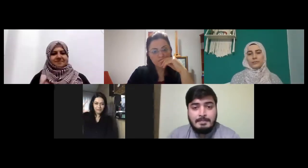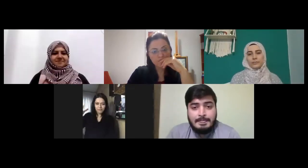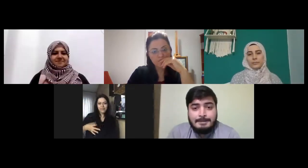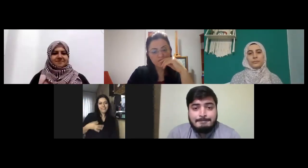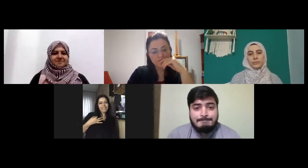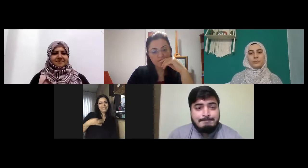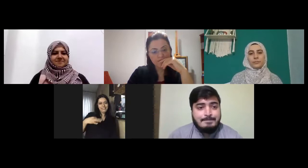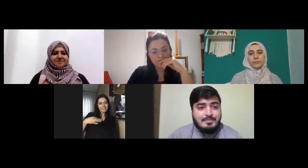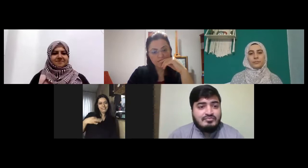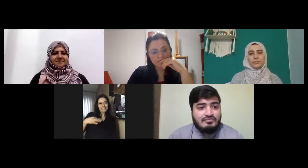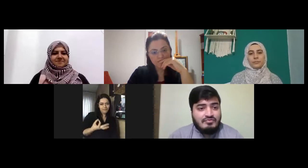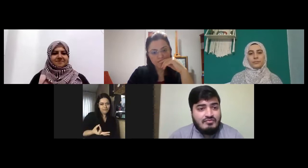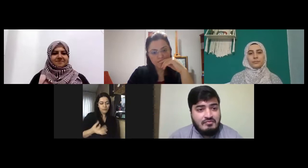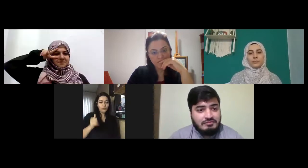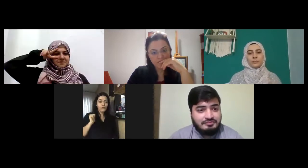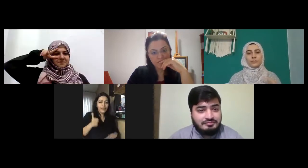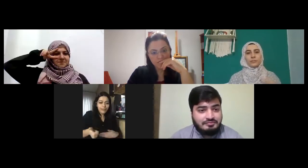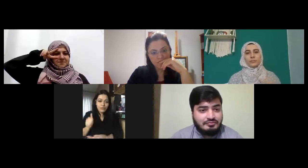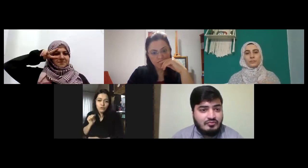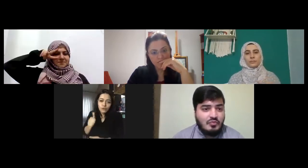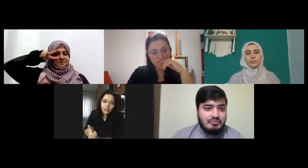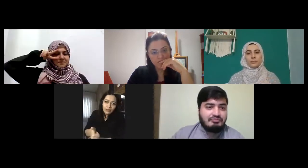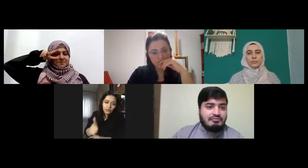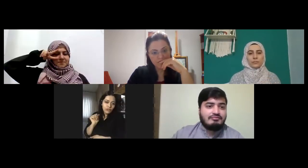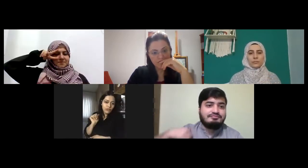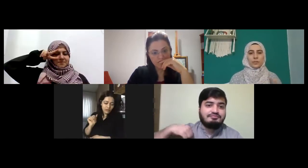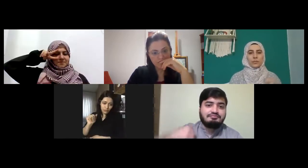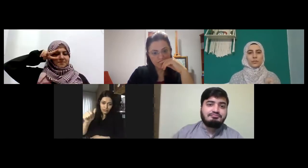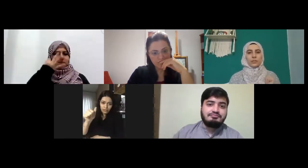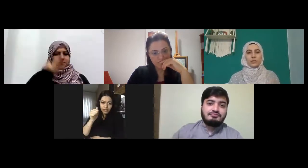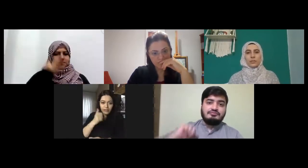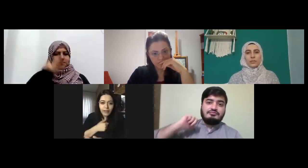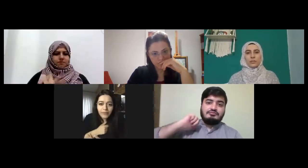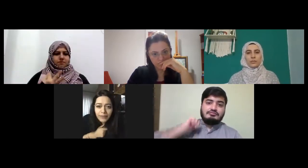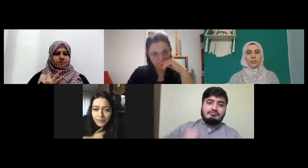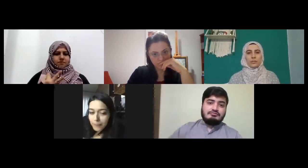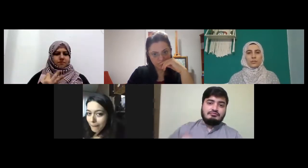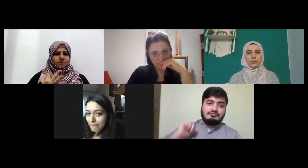pazartesi günler günler çekiyor muydık böyle efendim